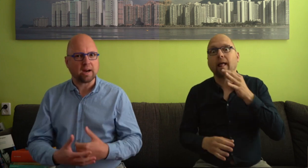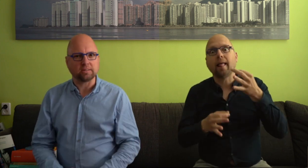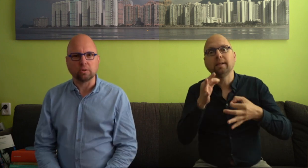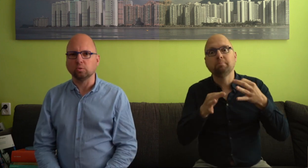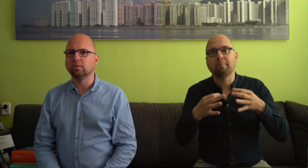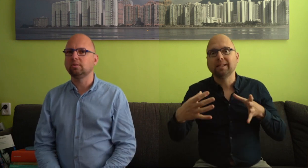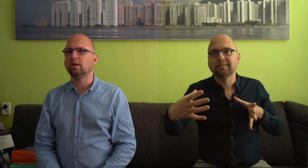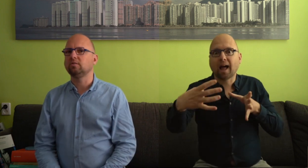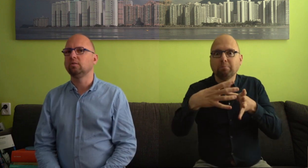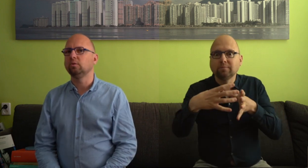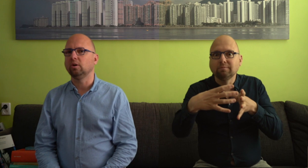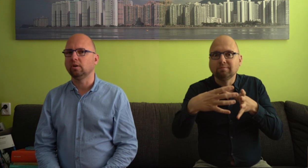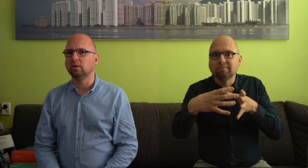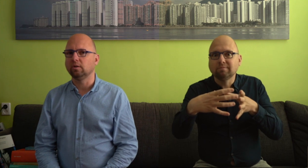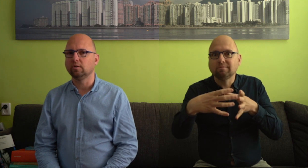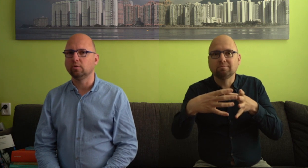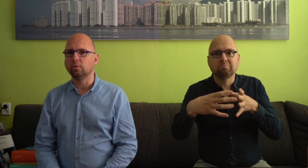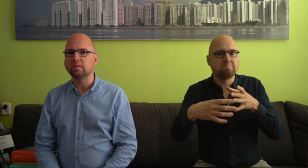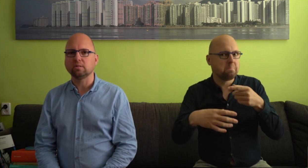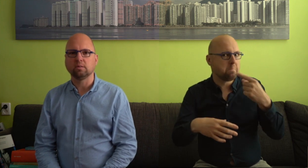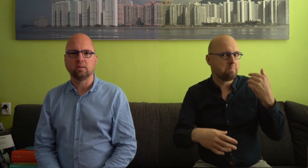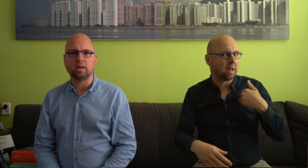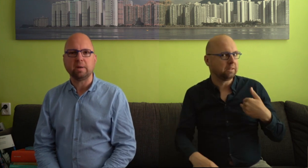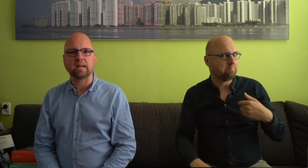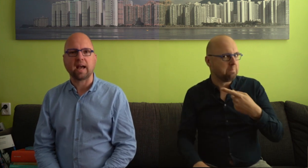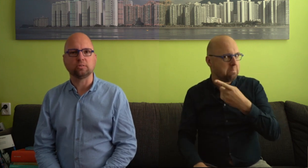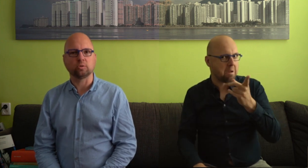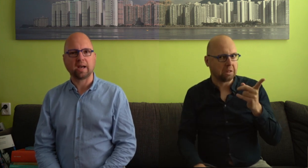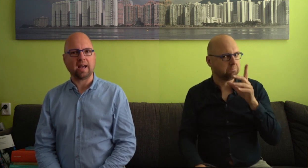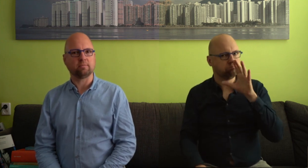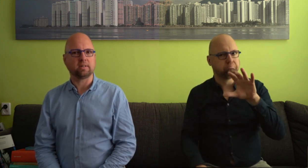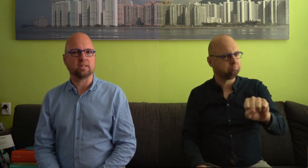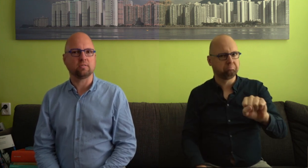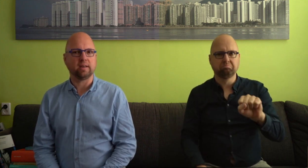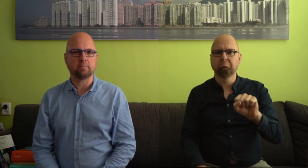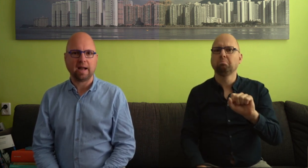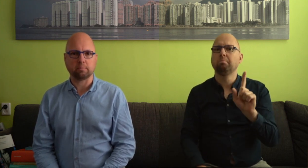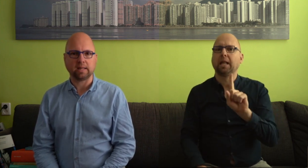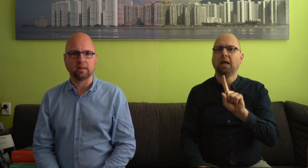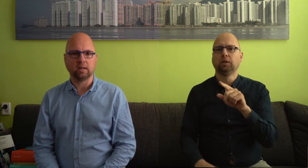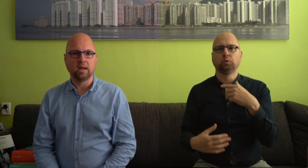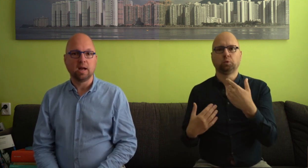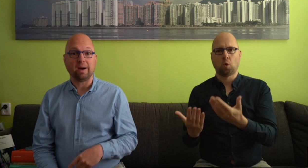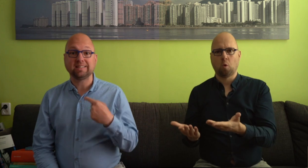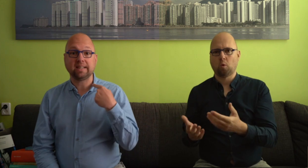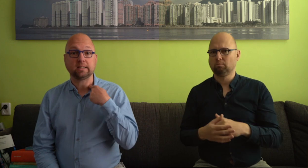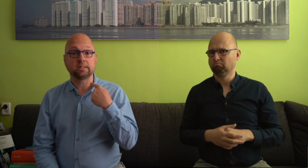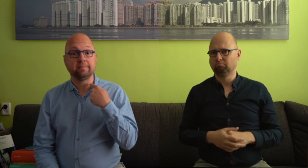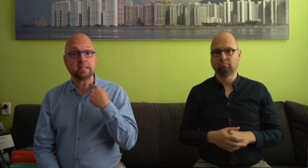elkaar zouden doen dat u niet in meerderheid zult raden wat deze twee gebaren betekenen. Maar als ik zeg dat ze wit